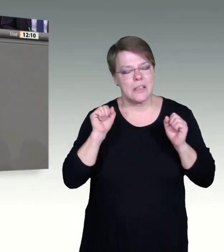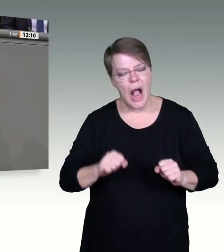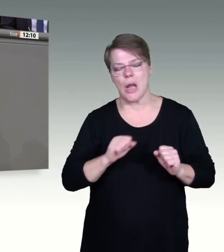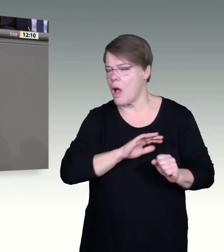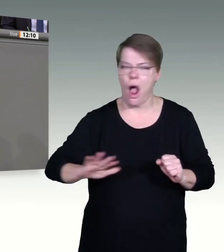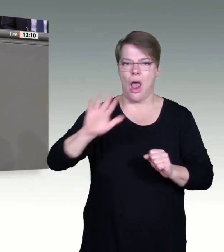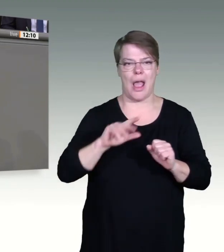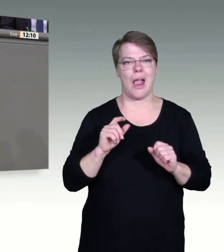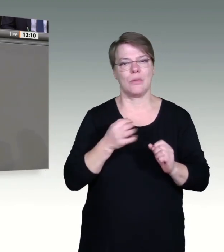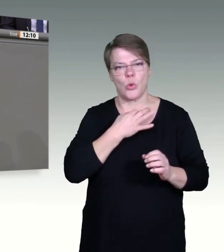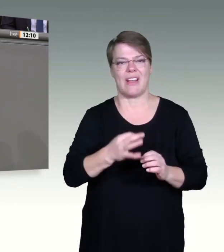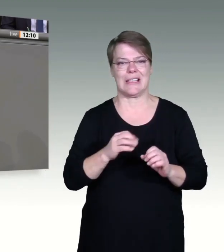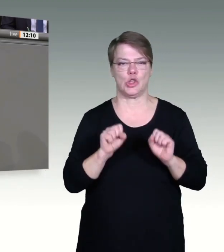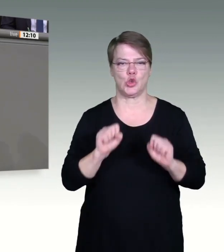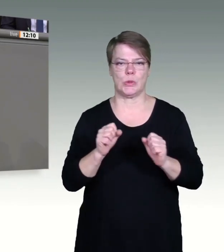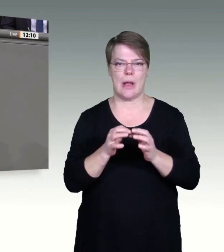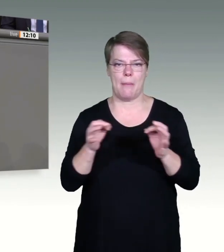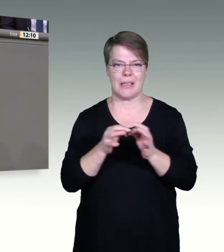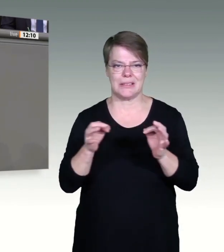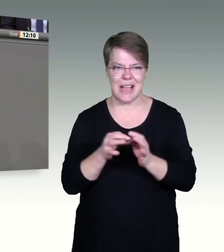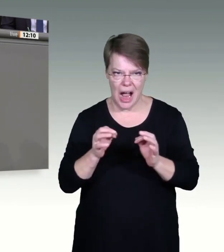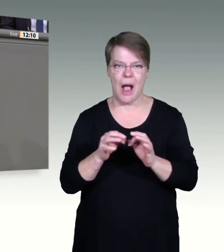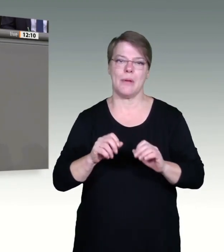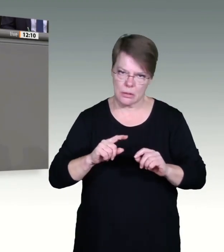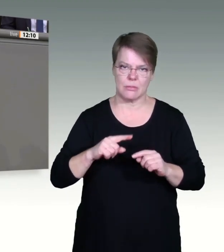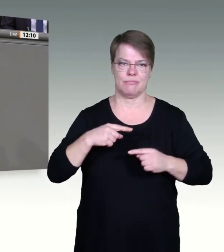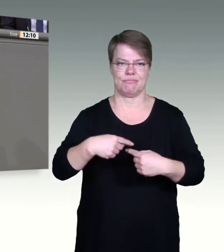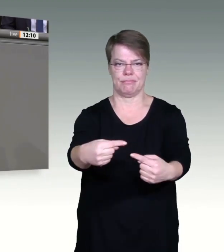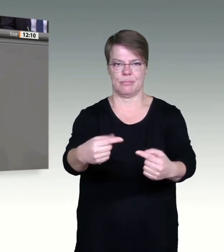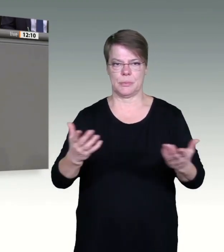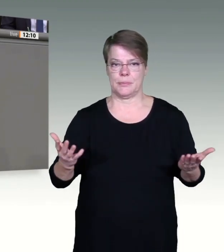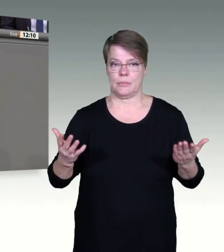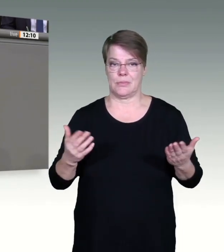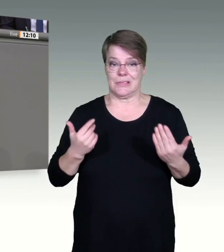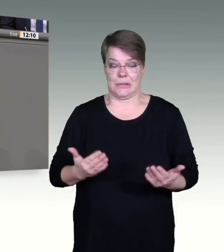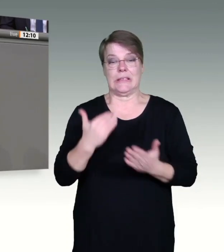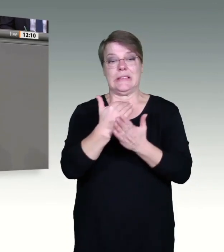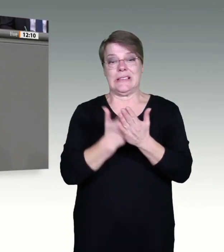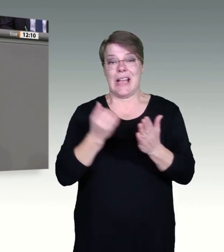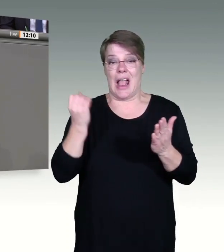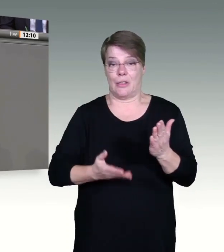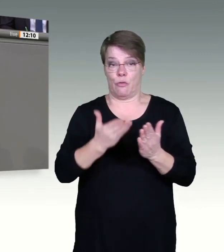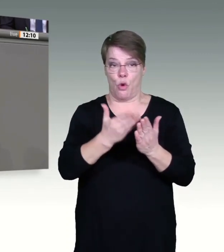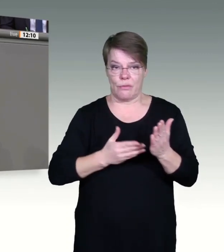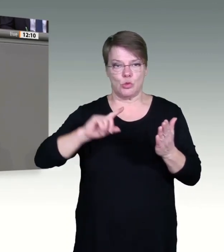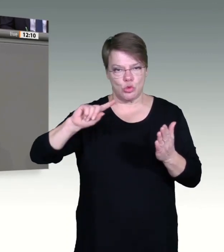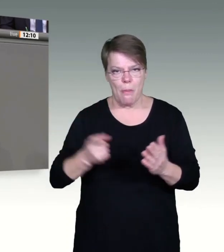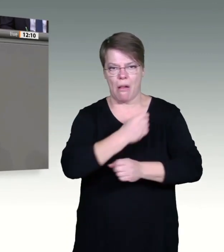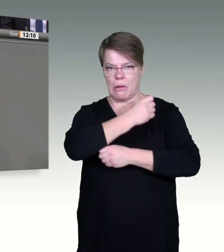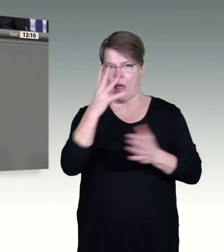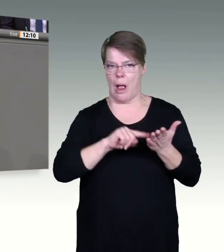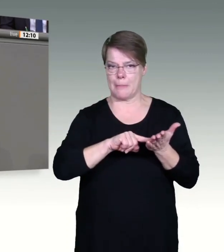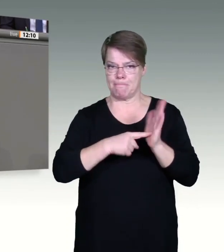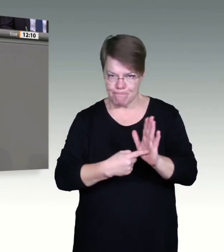Kongresse und Messen fallen. Neu geben wir den Ländern die Möglichkeit, auch die Gastronomie komplett